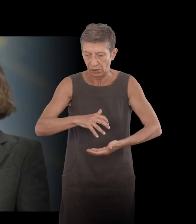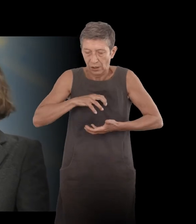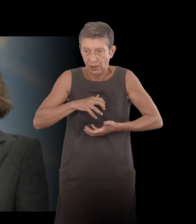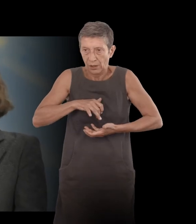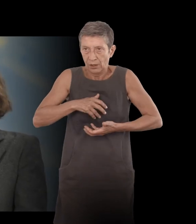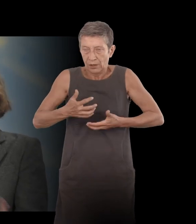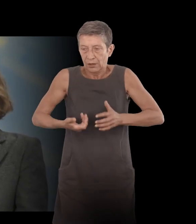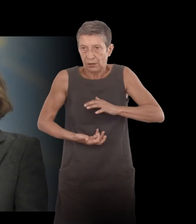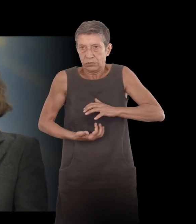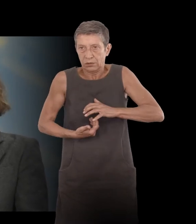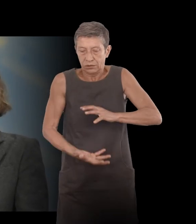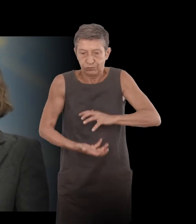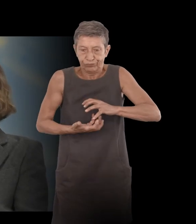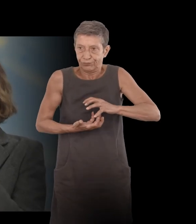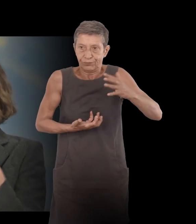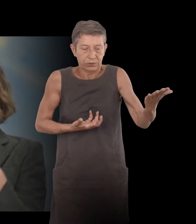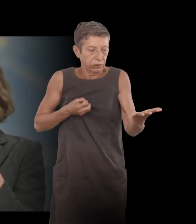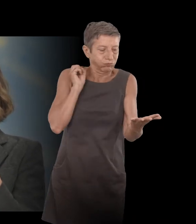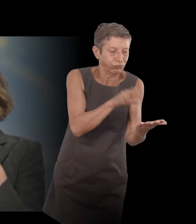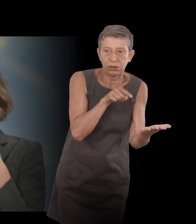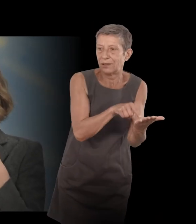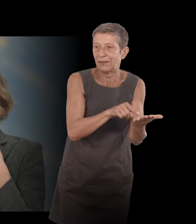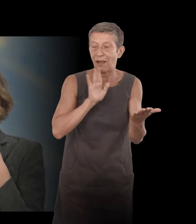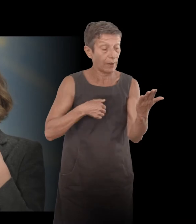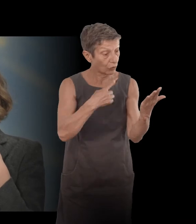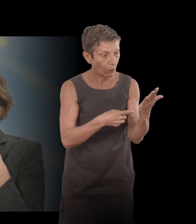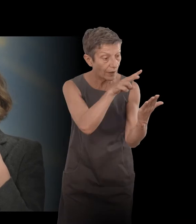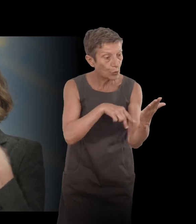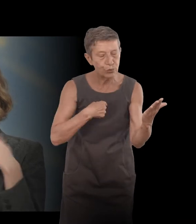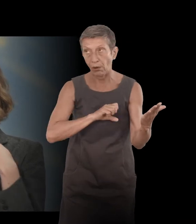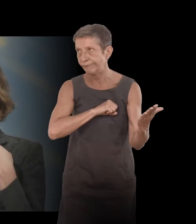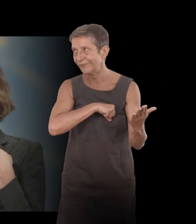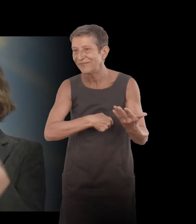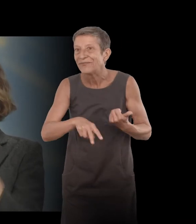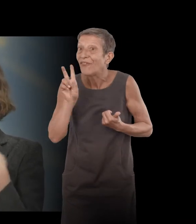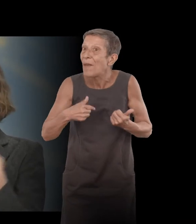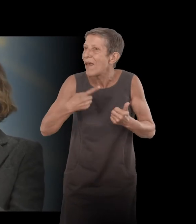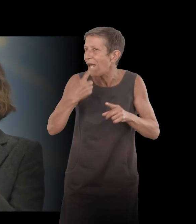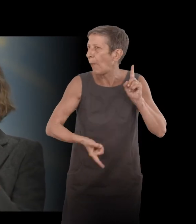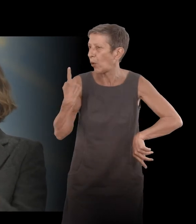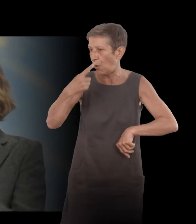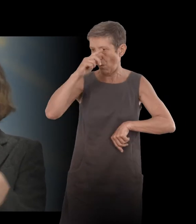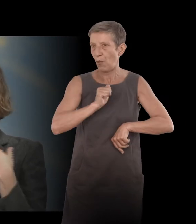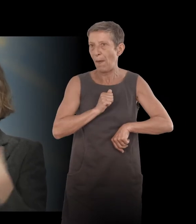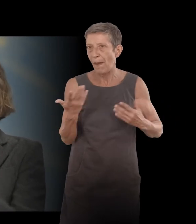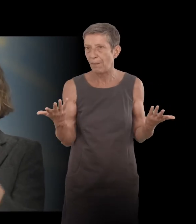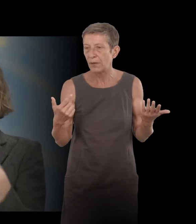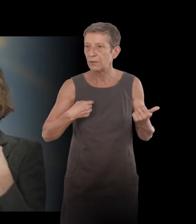les ayant relu après, ça fait un peu de la peine, mais je pense que c'est important pour soi, on se décharge de sa colère, de